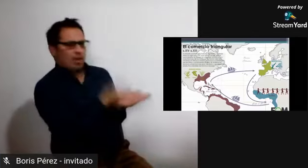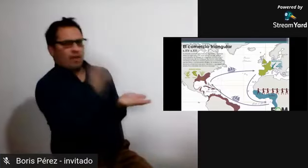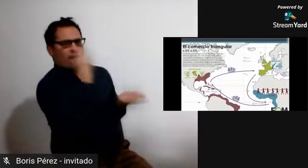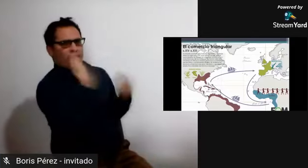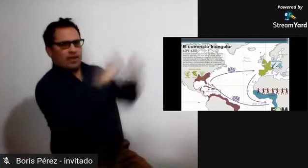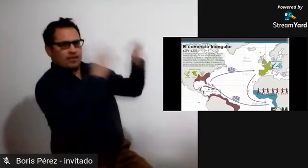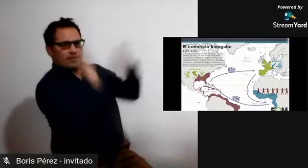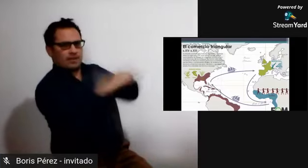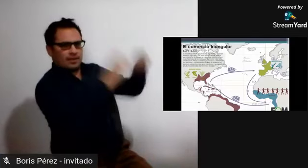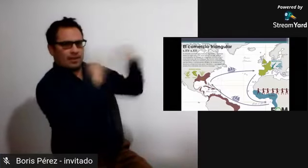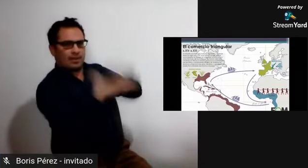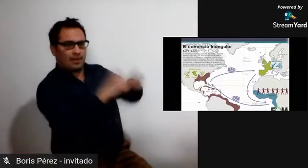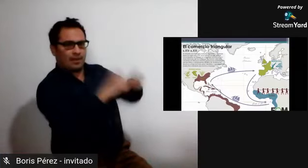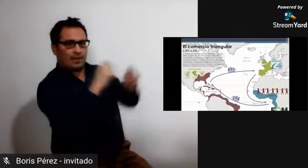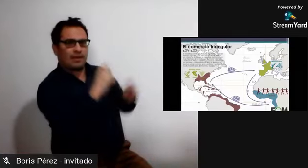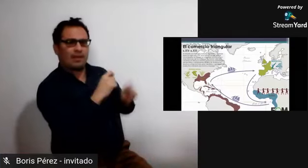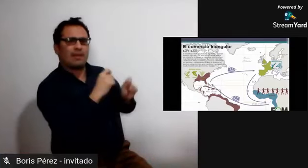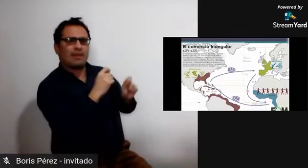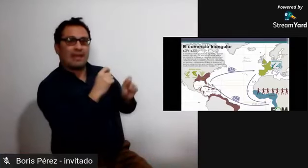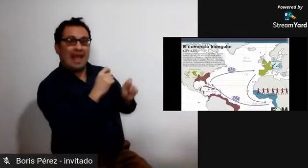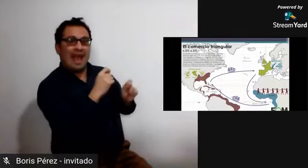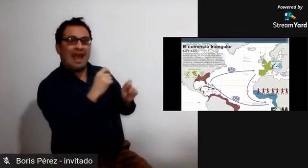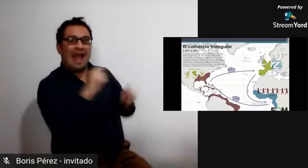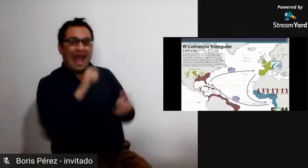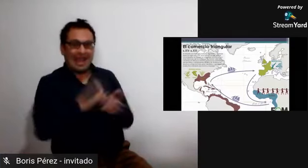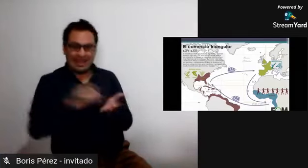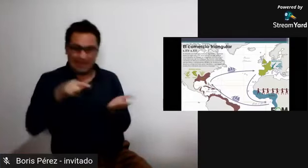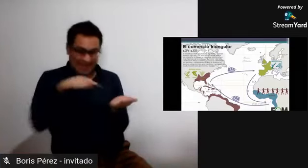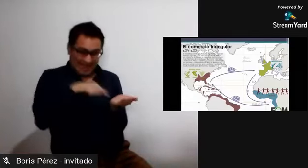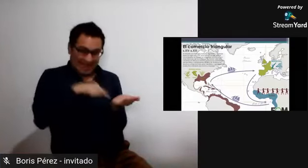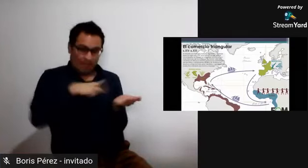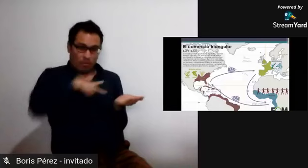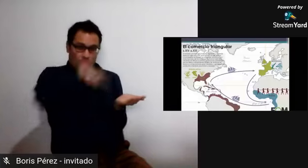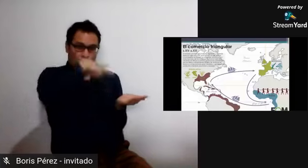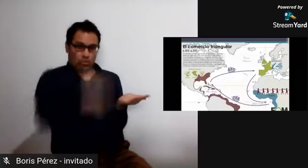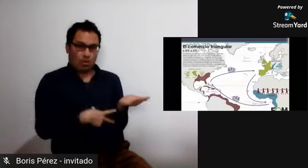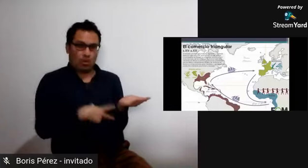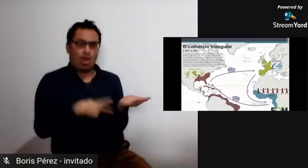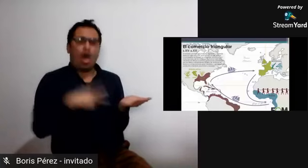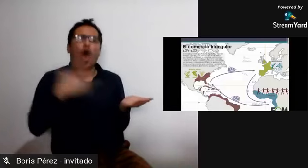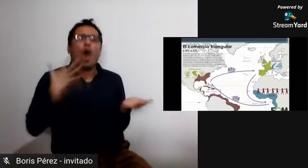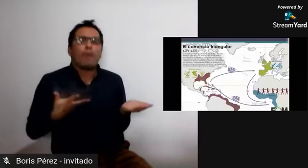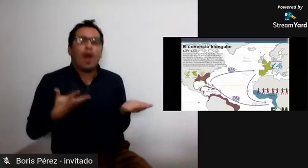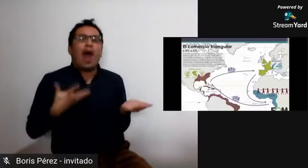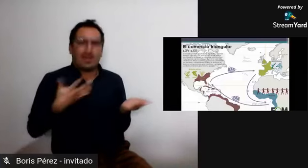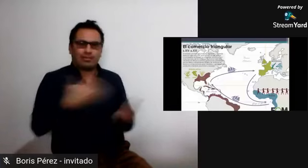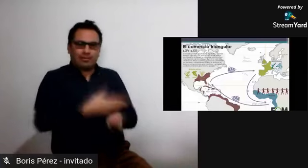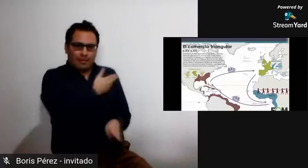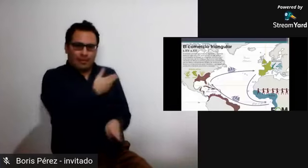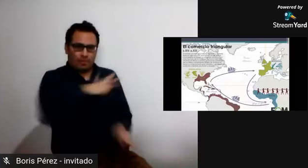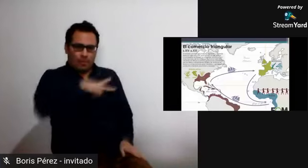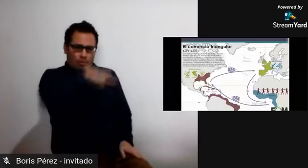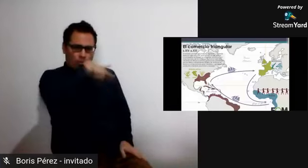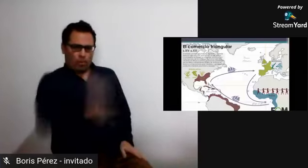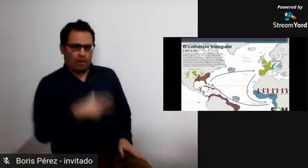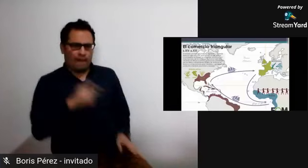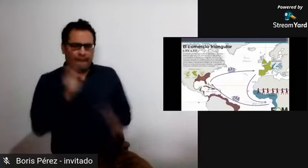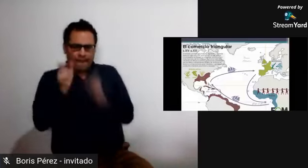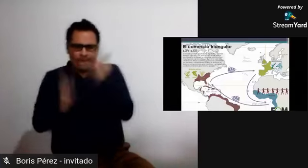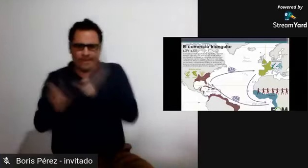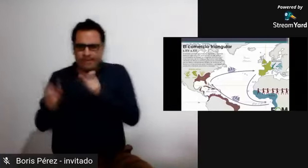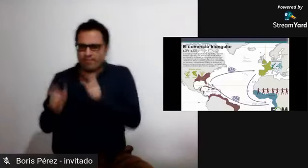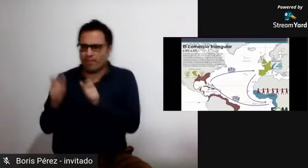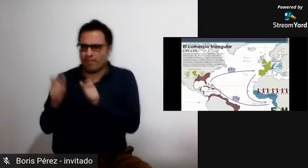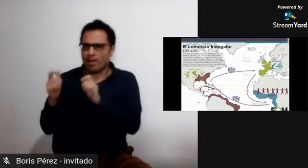con ellos porque no era que los entregaban de forma gratuita sino que los vendían comercializaban con ellos y entonces